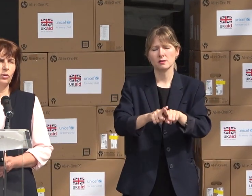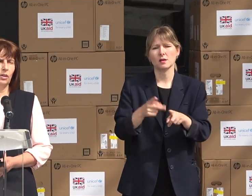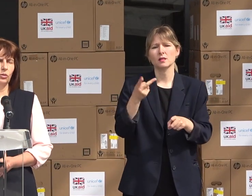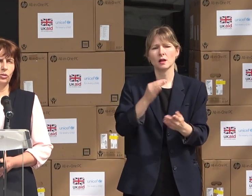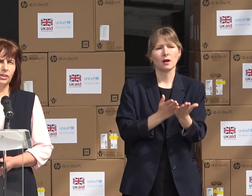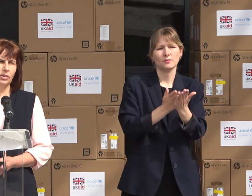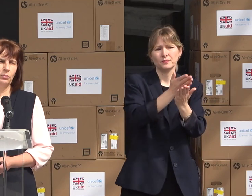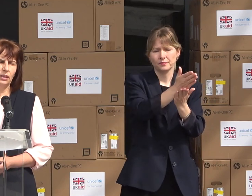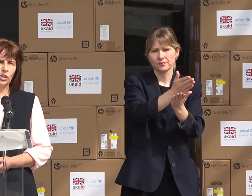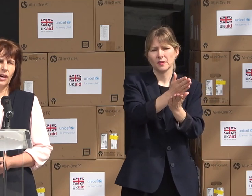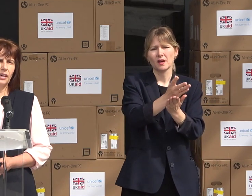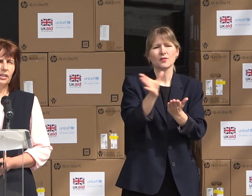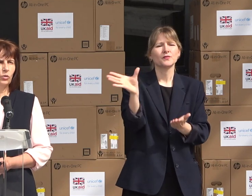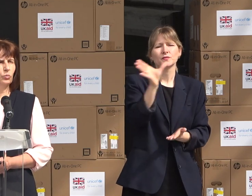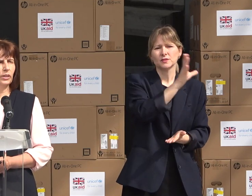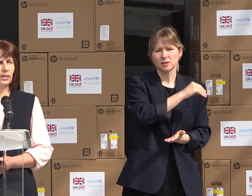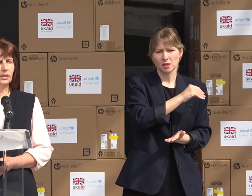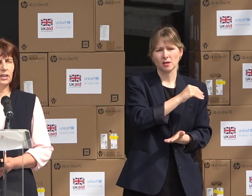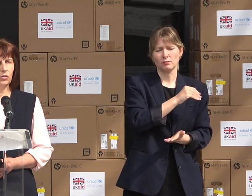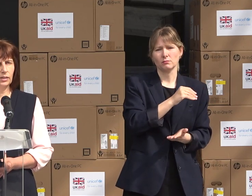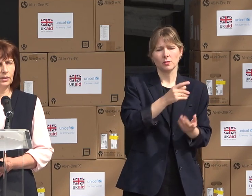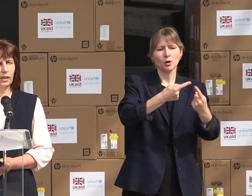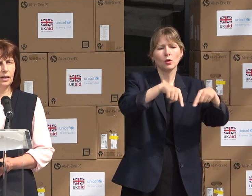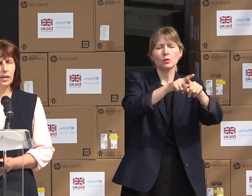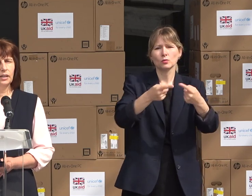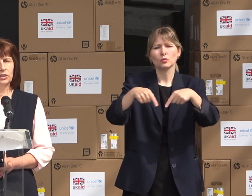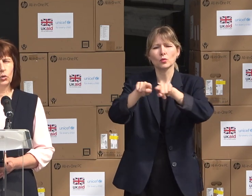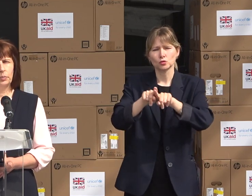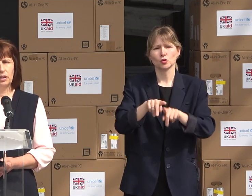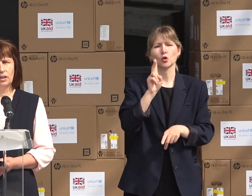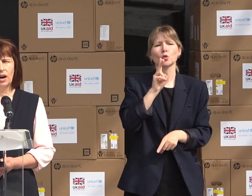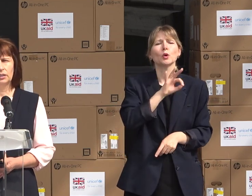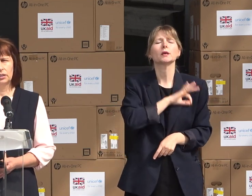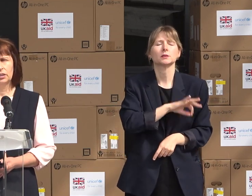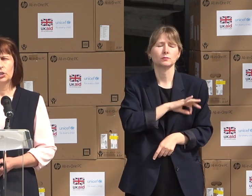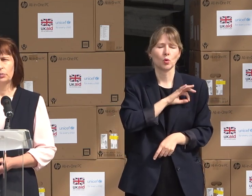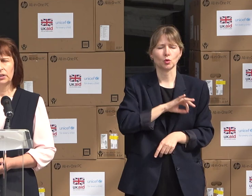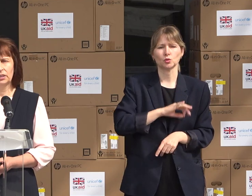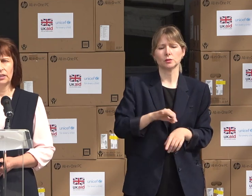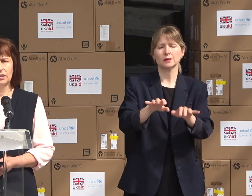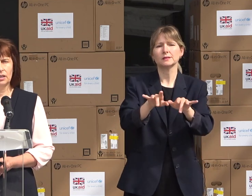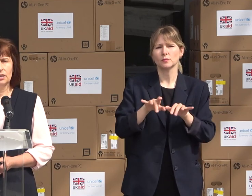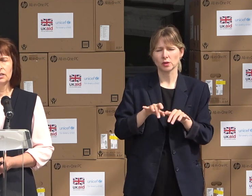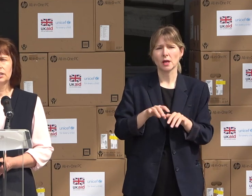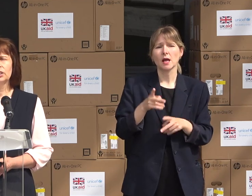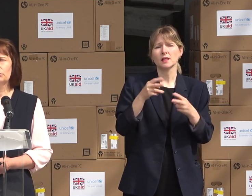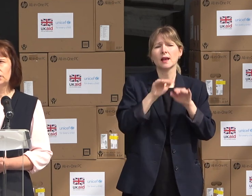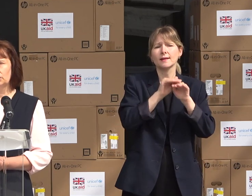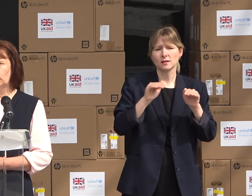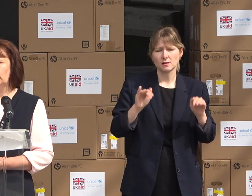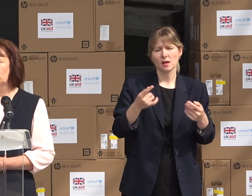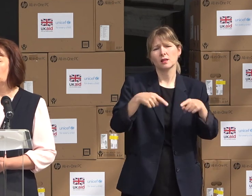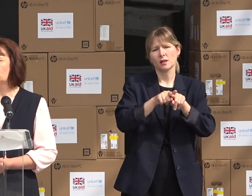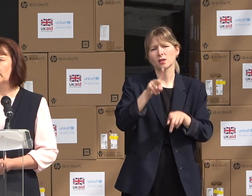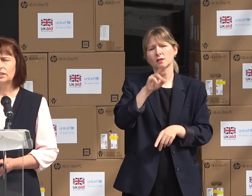pentru toți beneficiarii din comunitățile noastre, cât copii, atât și bătrâni. Suntem